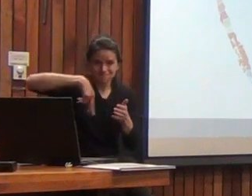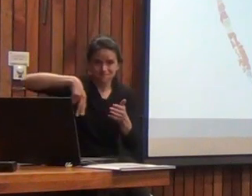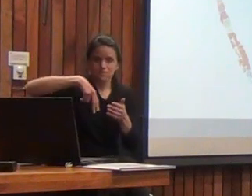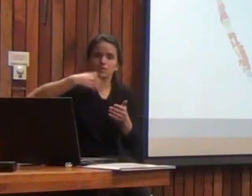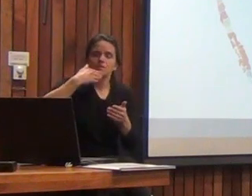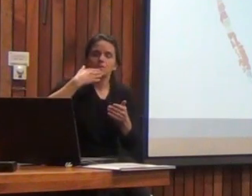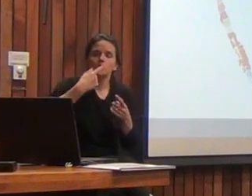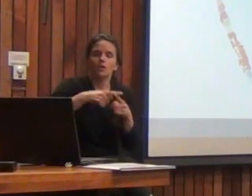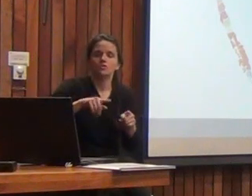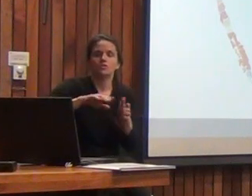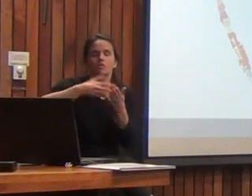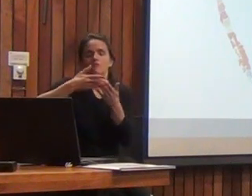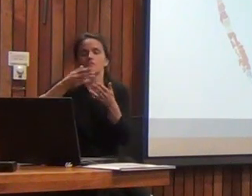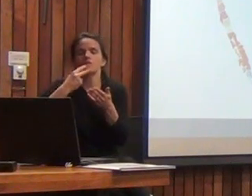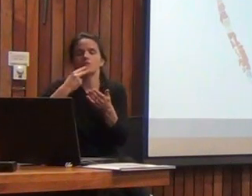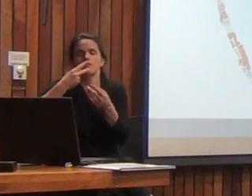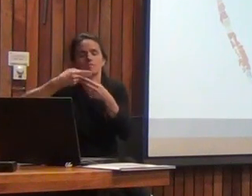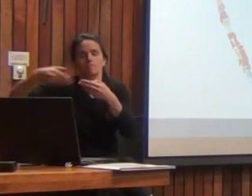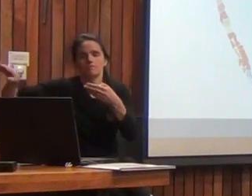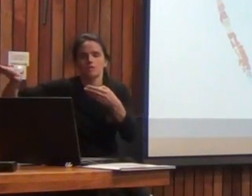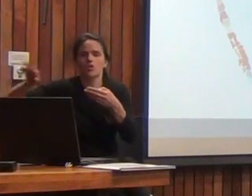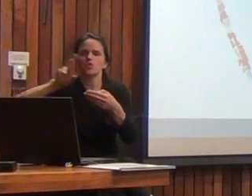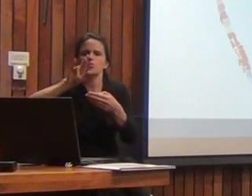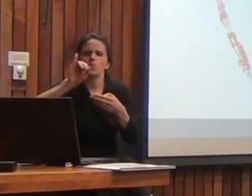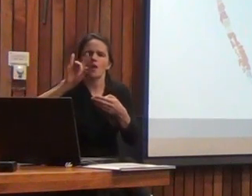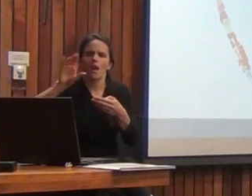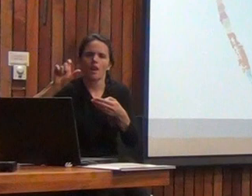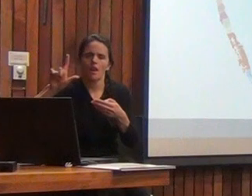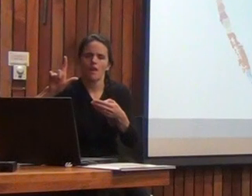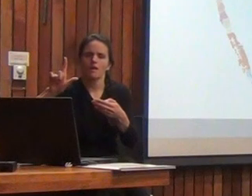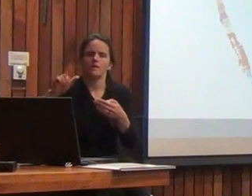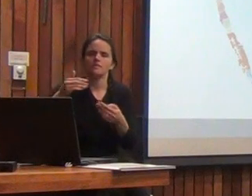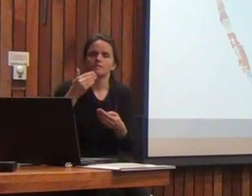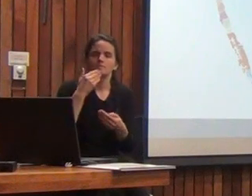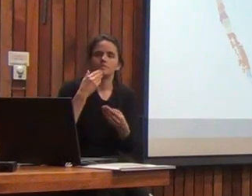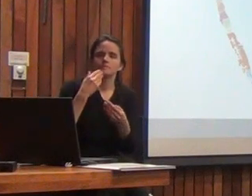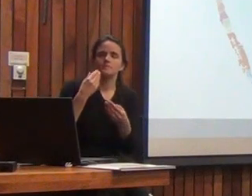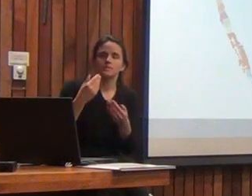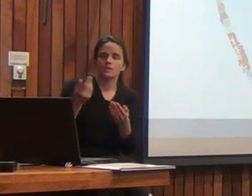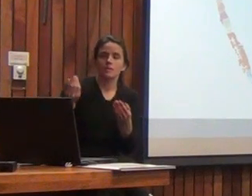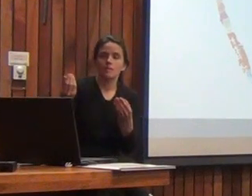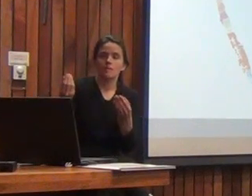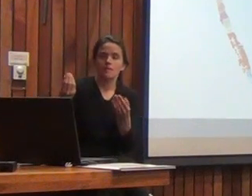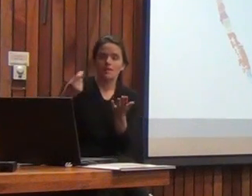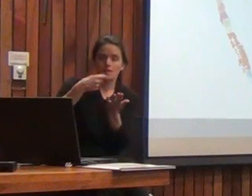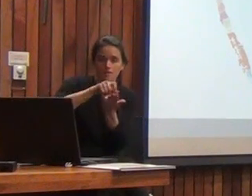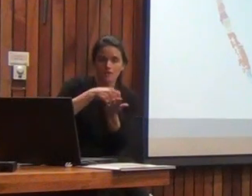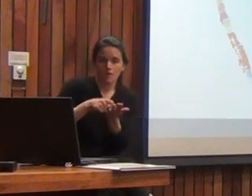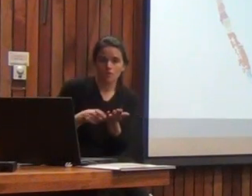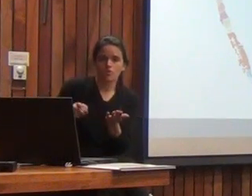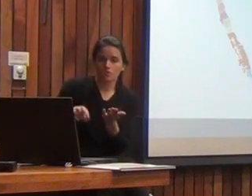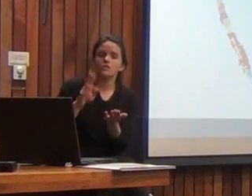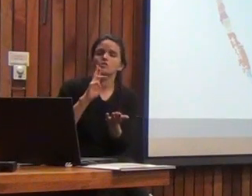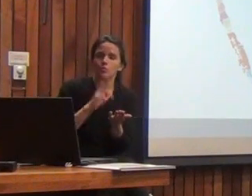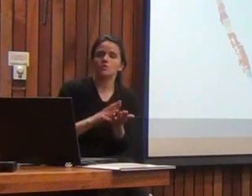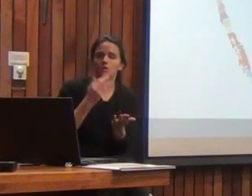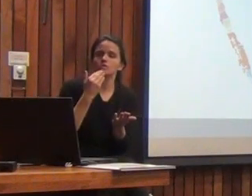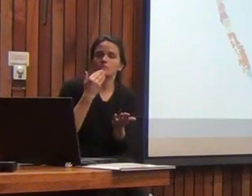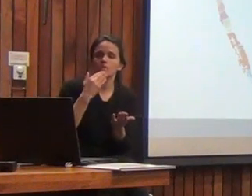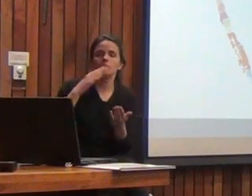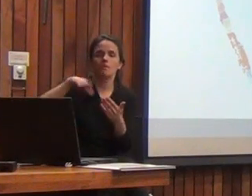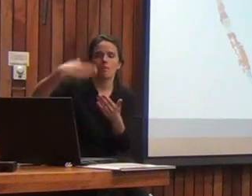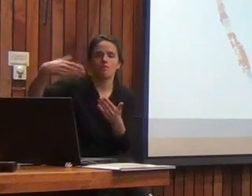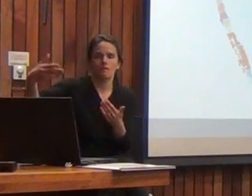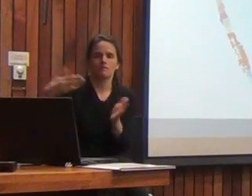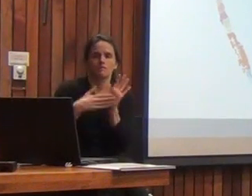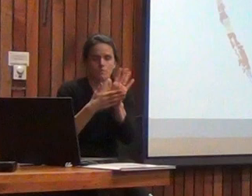ruralidad con alrededor de 25 sujetos por muestra hay algunas que tienen bastante más y esos resultados también los vamos a tener más